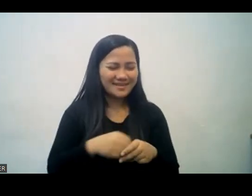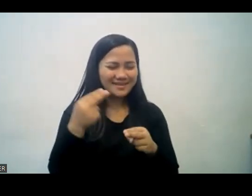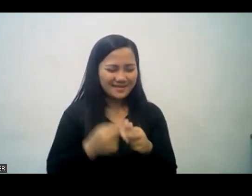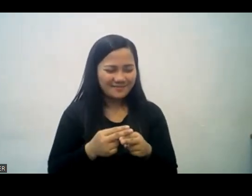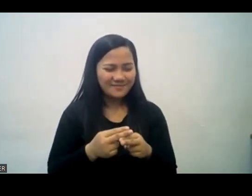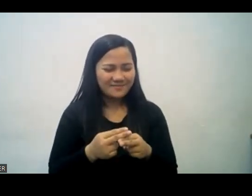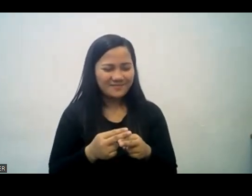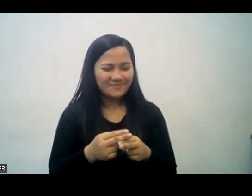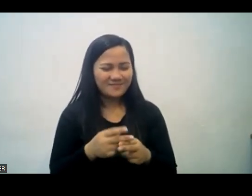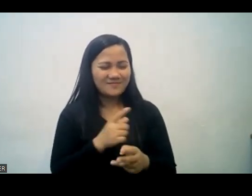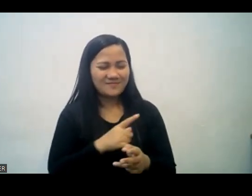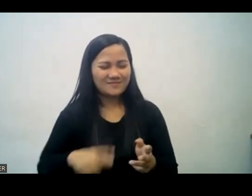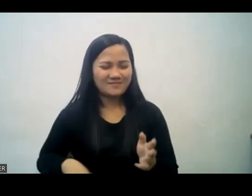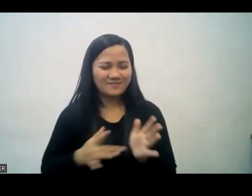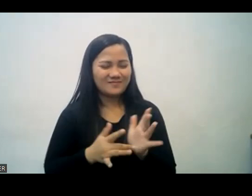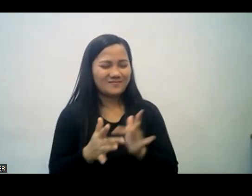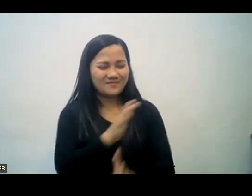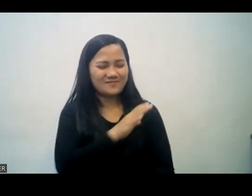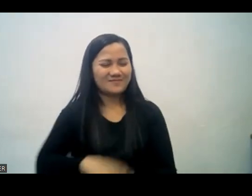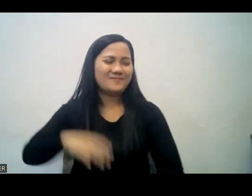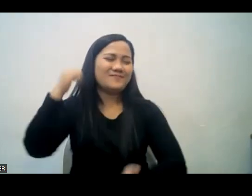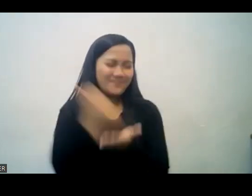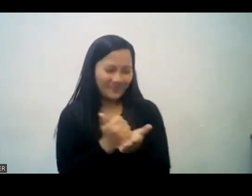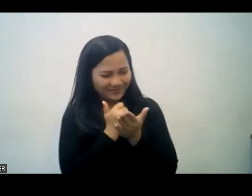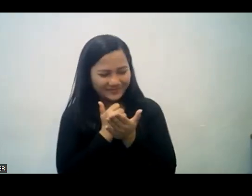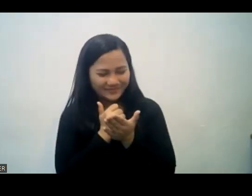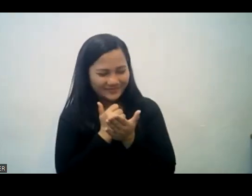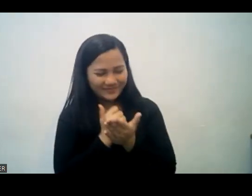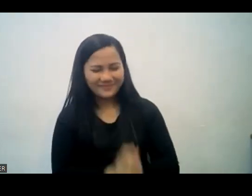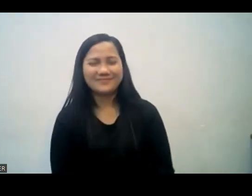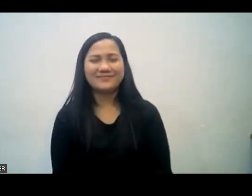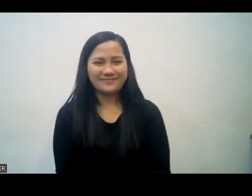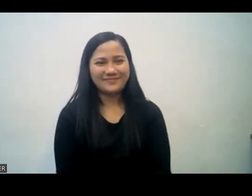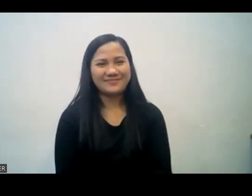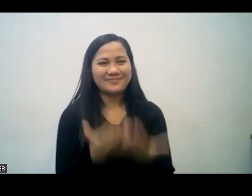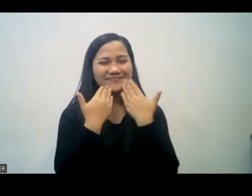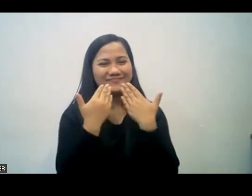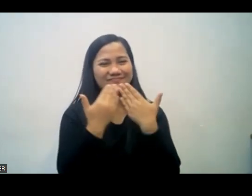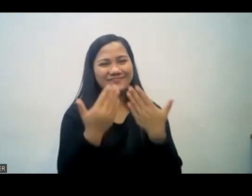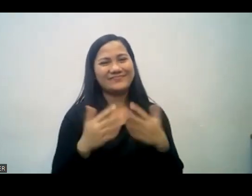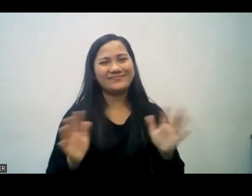dinadalangin namin ito sa pangalan ni yeso kristo amen amin maraming salamat po